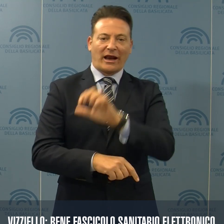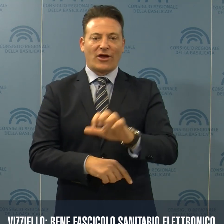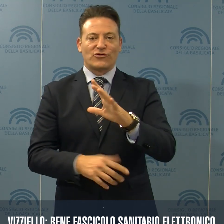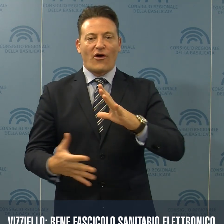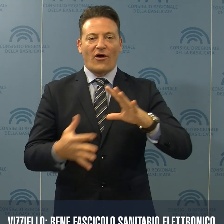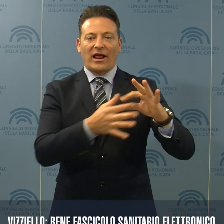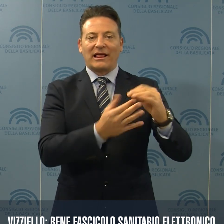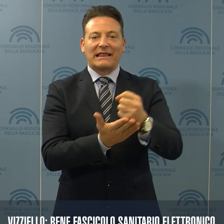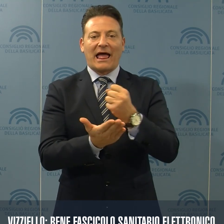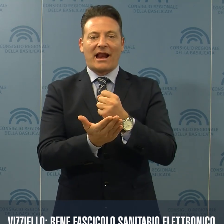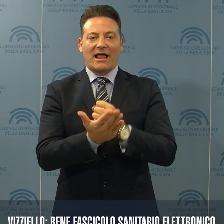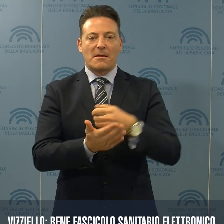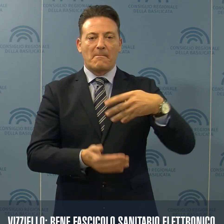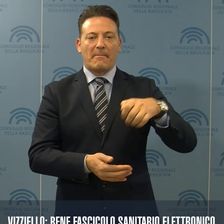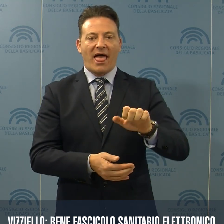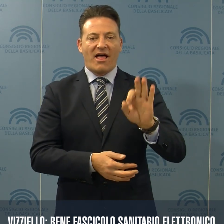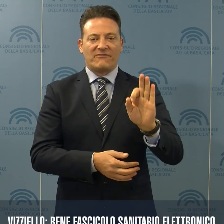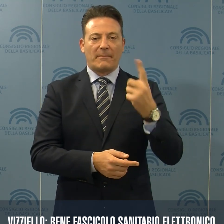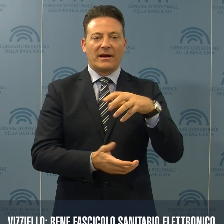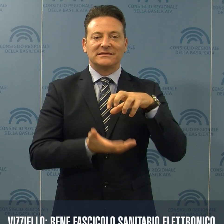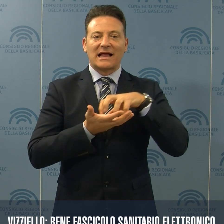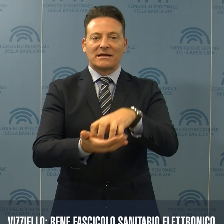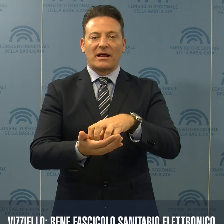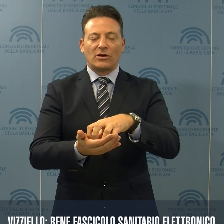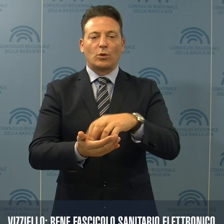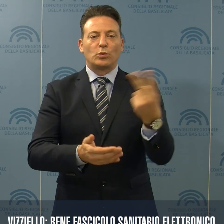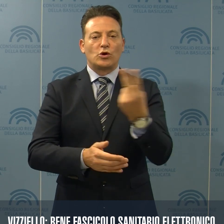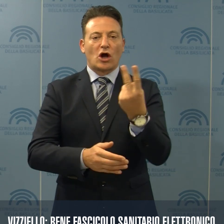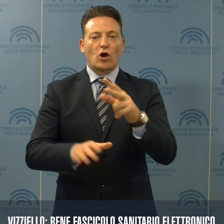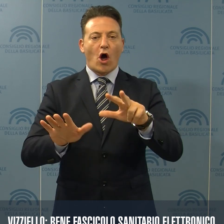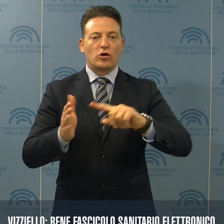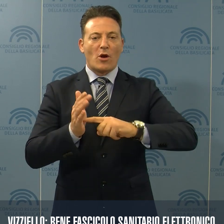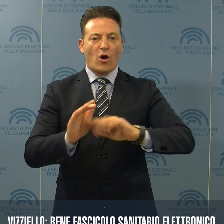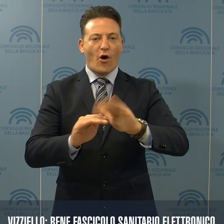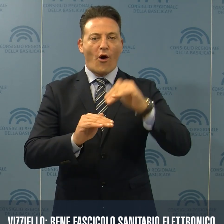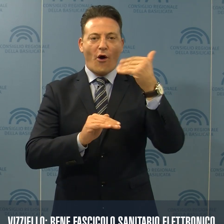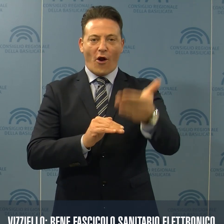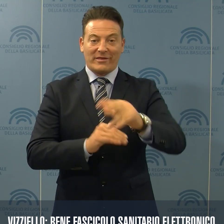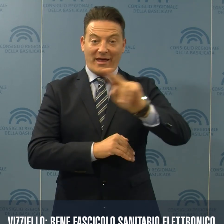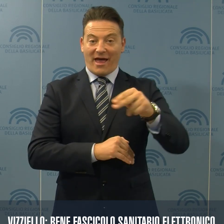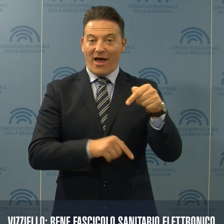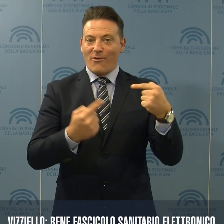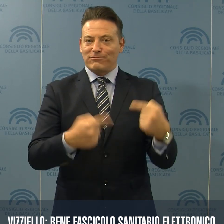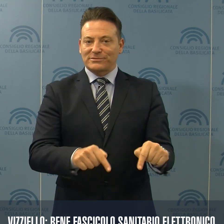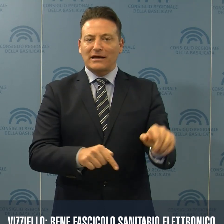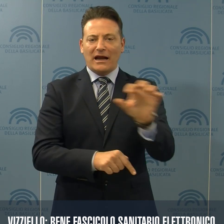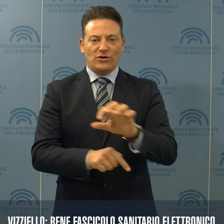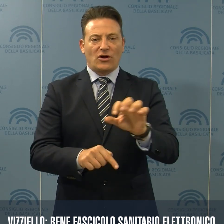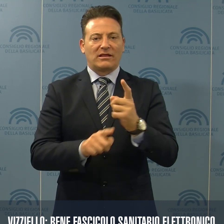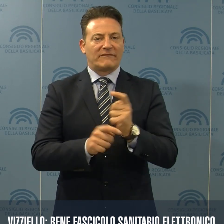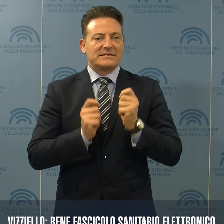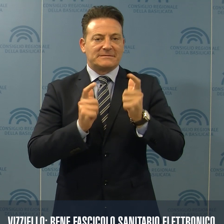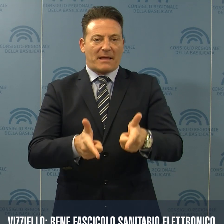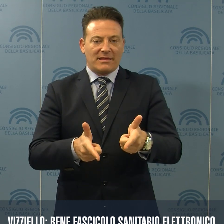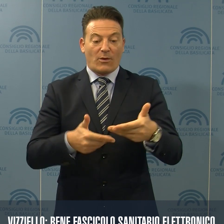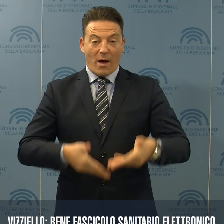del decreto del MEF sullo stanziamento di oltre 208 milioni di euro che le regioni dovranno